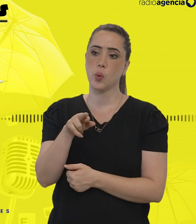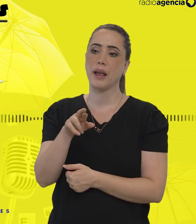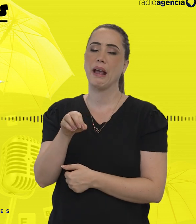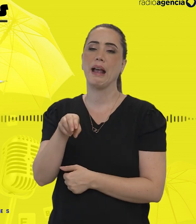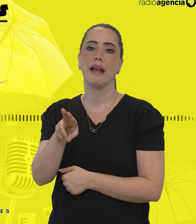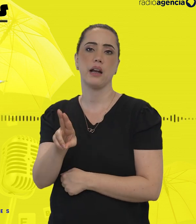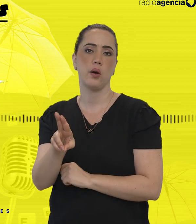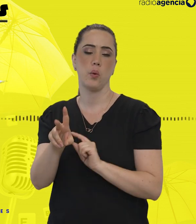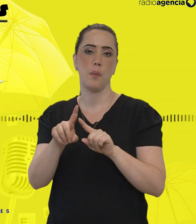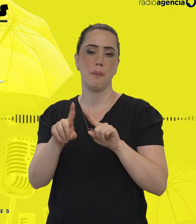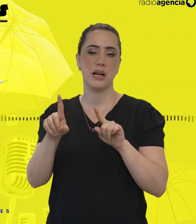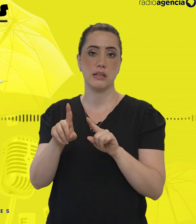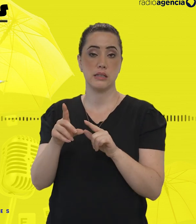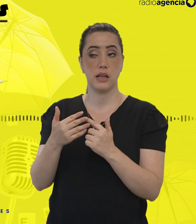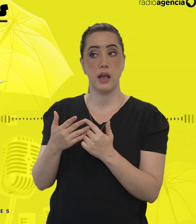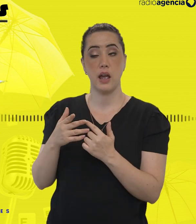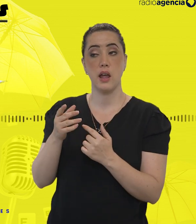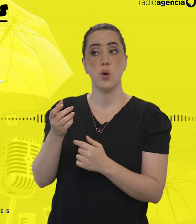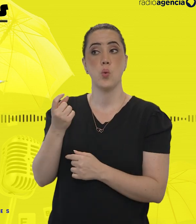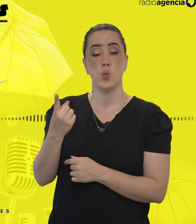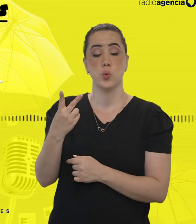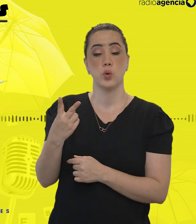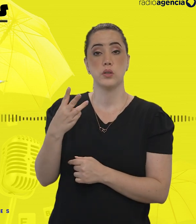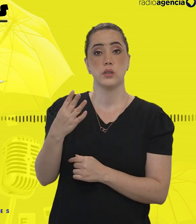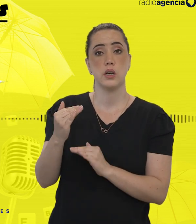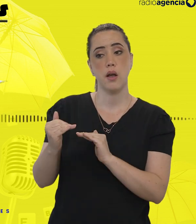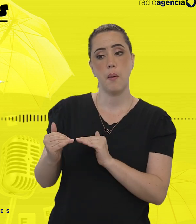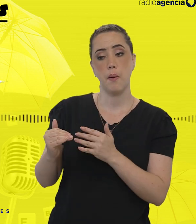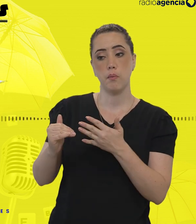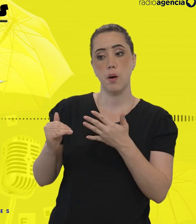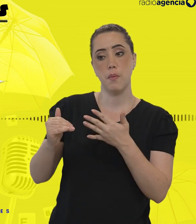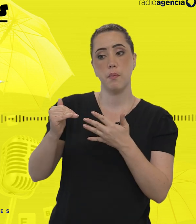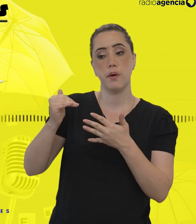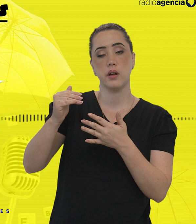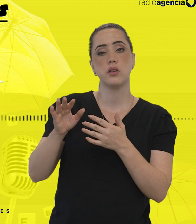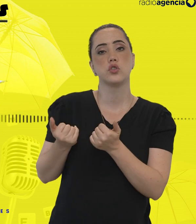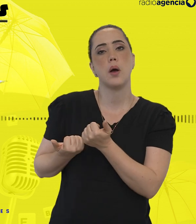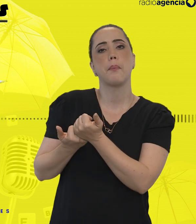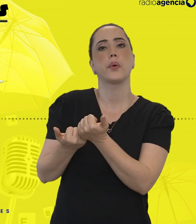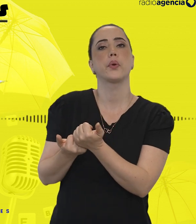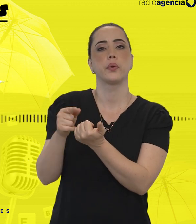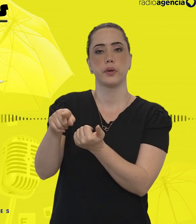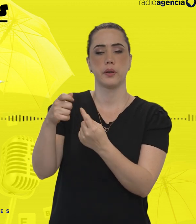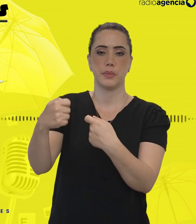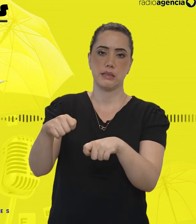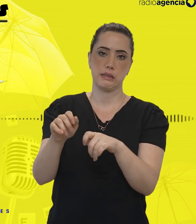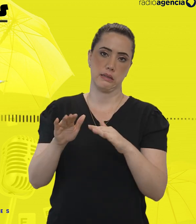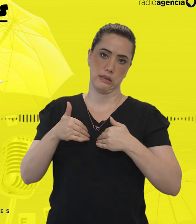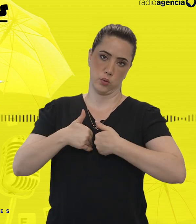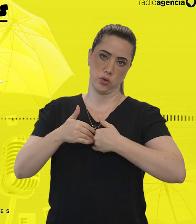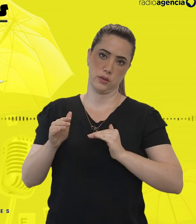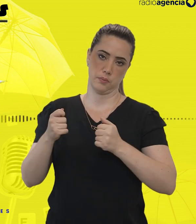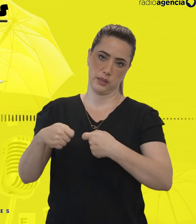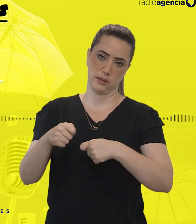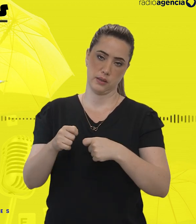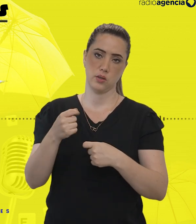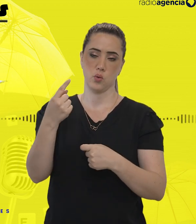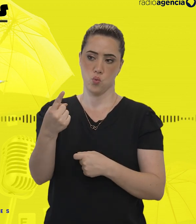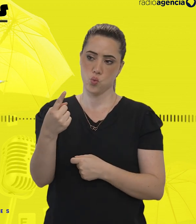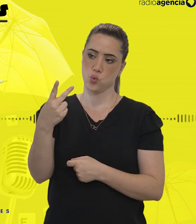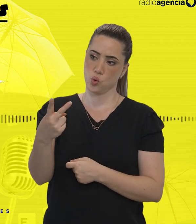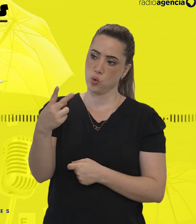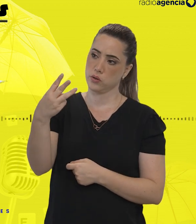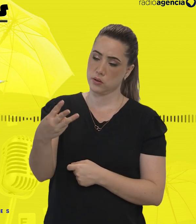verdade, são níveis de suporte que existem para identificar qual é o nível de suporte que aquele autista precisa. E quando o autista é nível 1 de